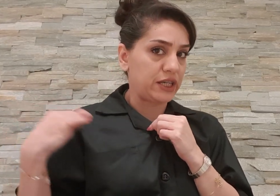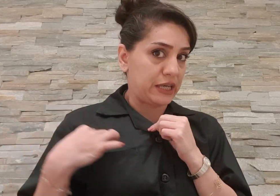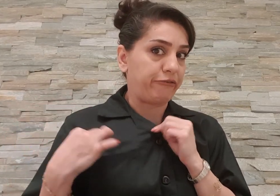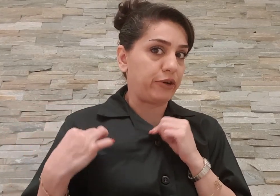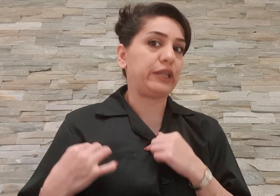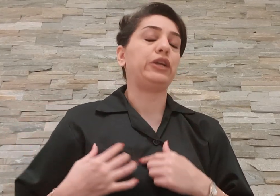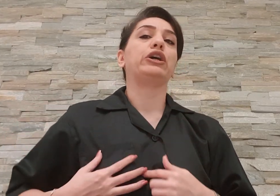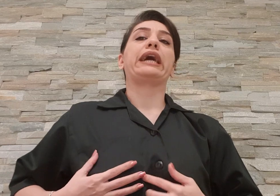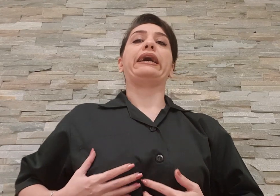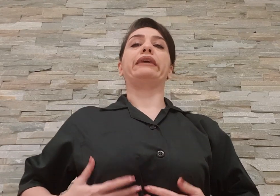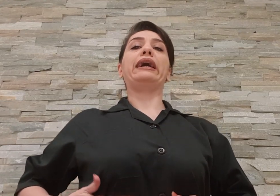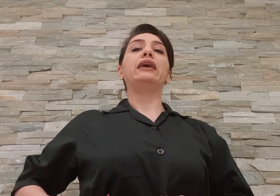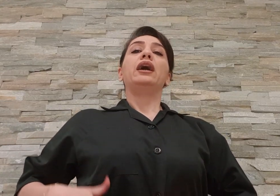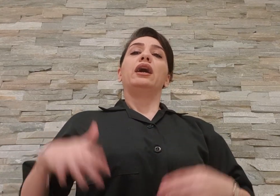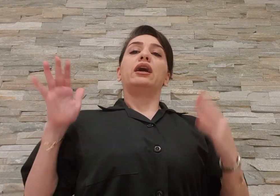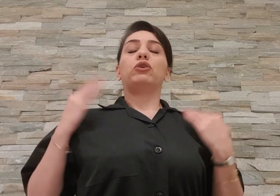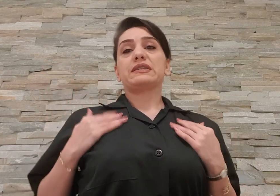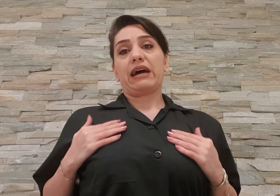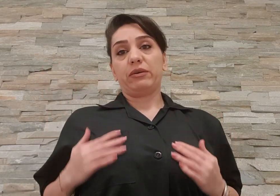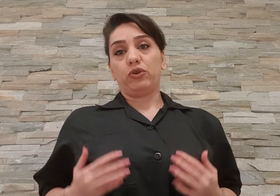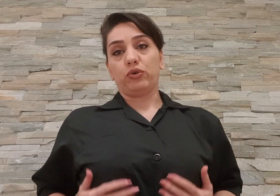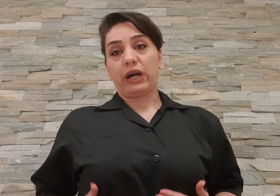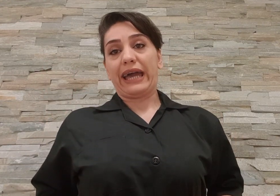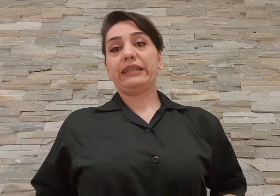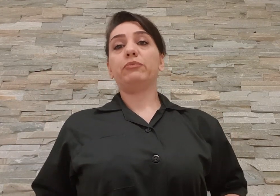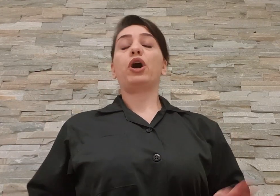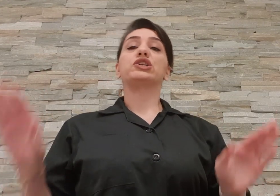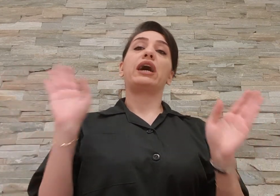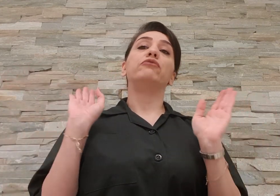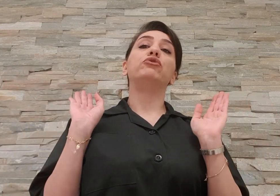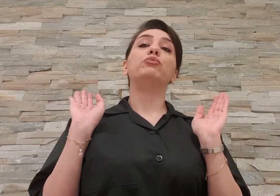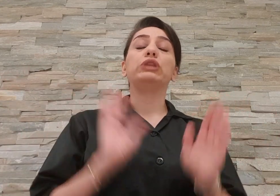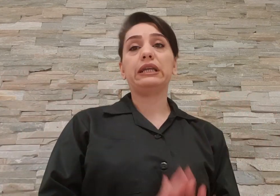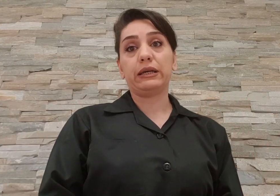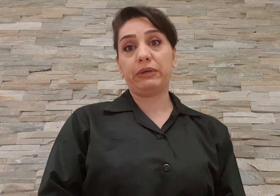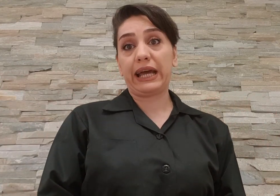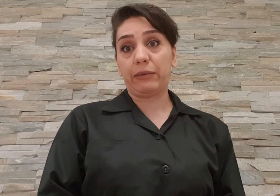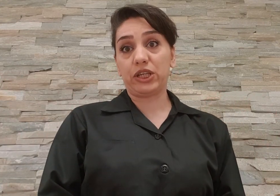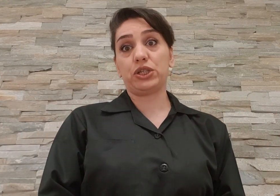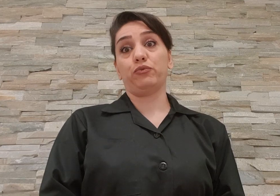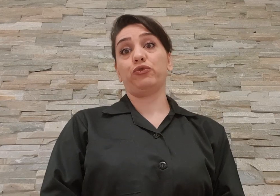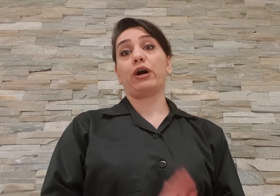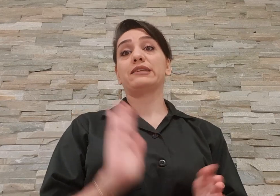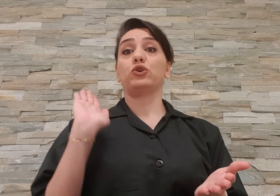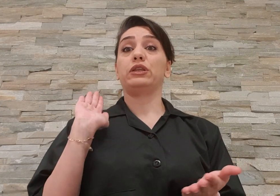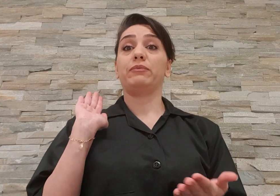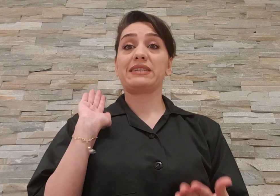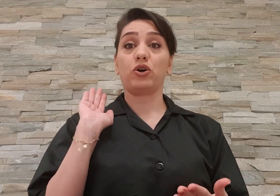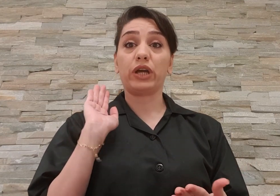آقای سیف وارد ایران کردن خلصه رفتیم این رو خریدیم پارچه رو و مودل پیرن هم کشیدیم اون کاغذ رو دادیم بسه آقای